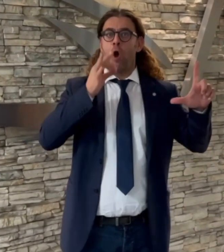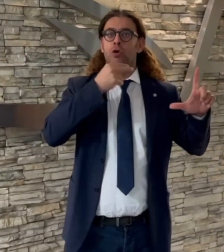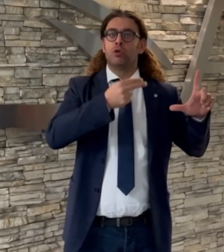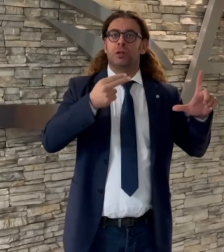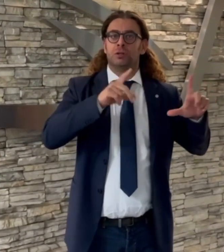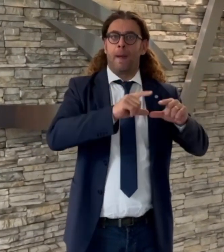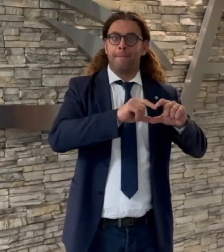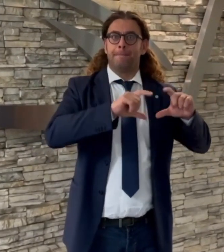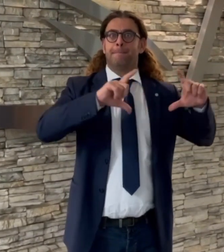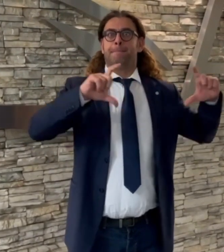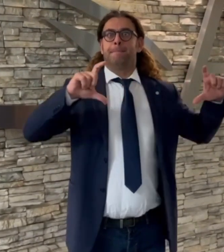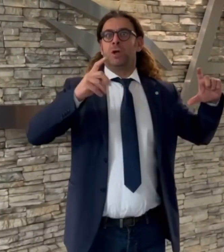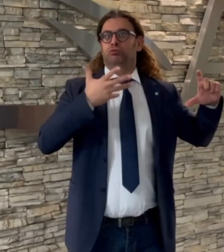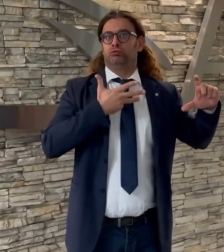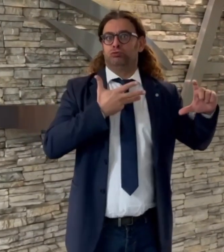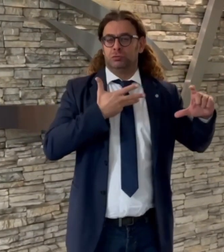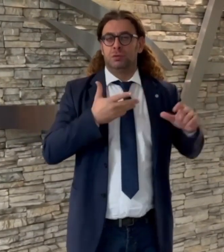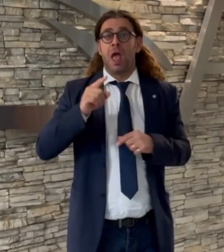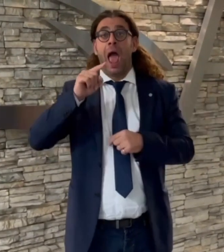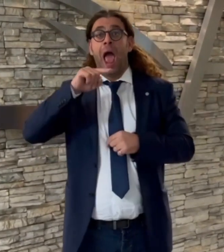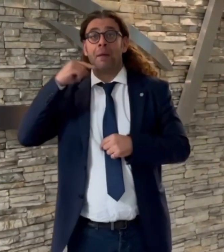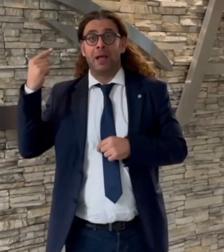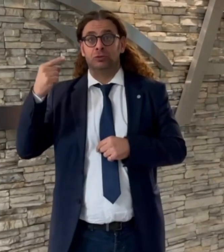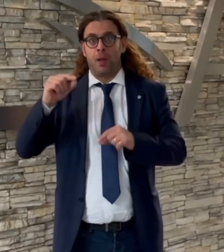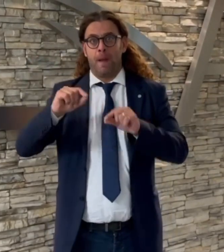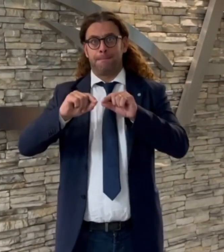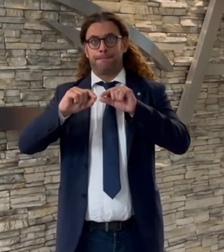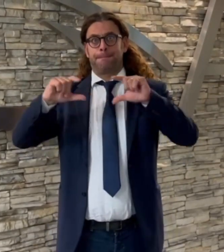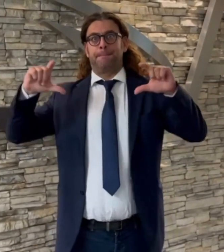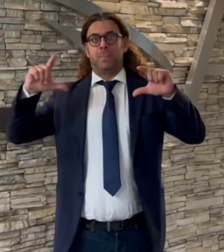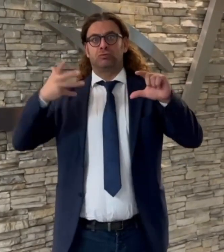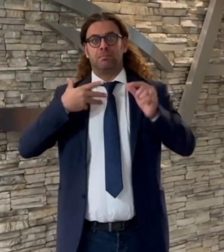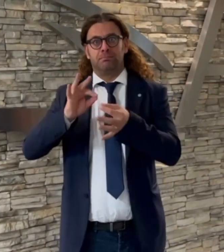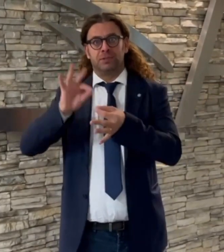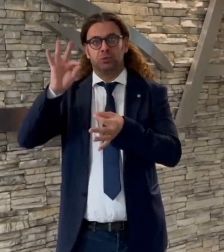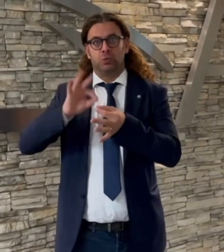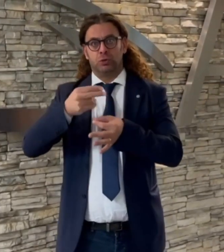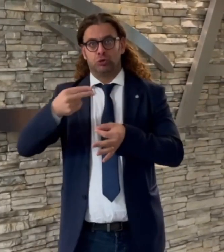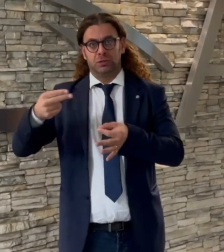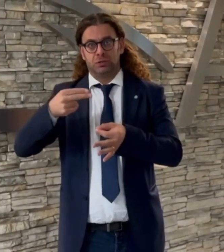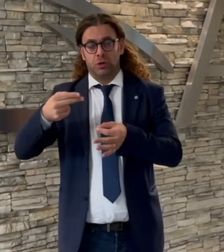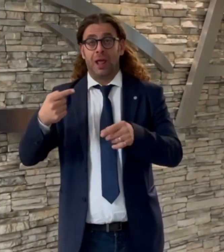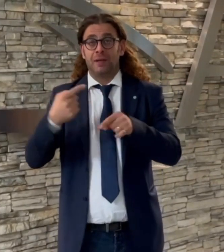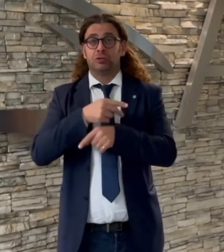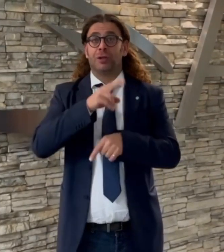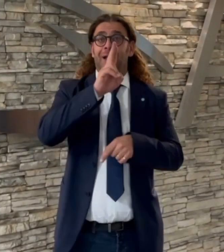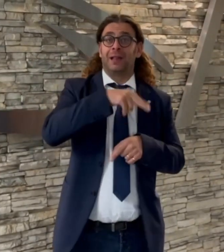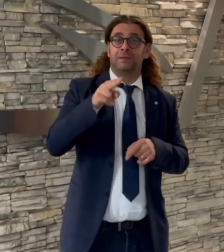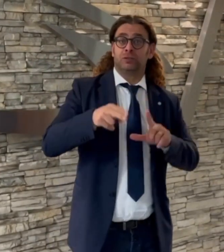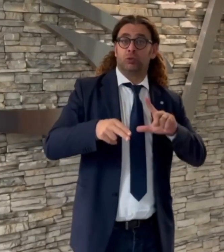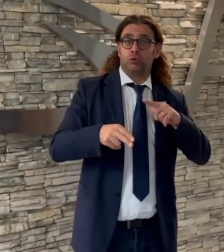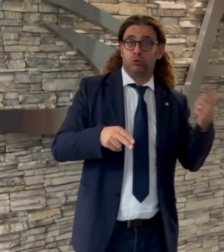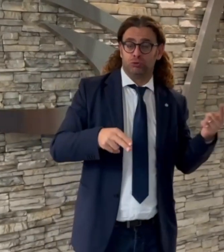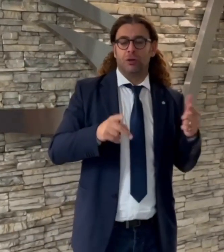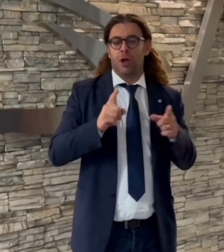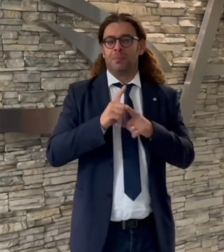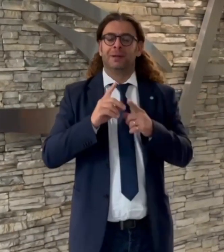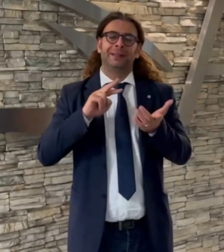Amazon Prime consente di ingrandire la dimensione del carattere dei sottotitoli, mentre Netflix ancora non offre tale impostazione. Sono quindi